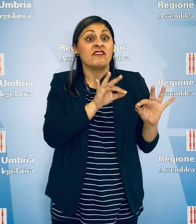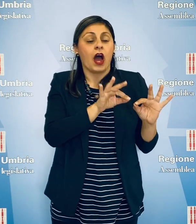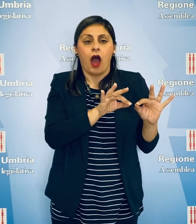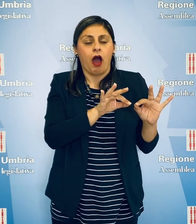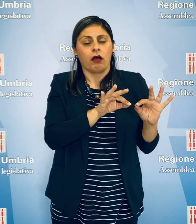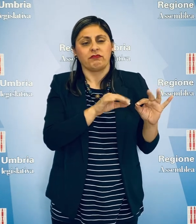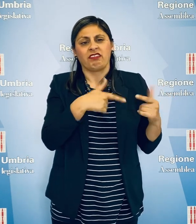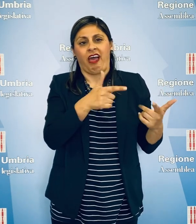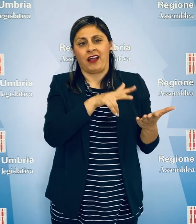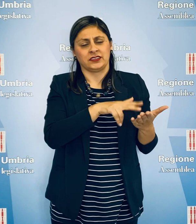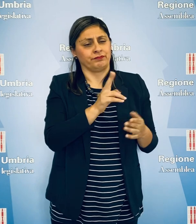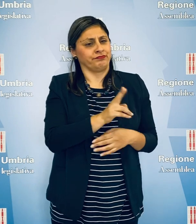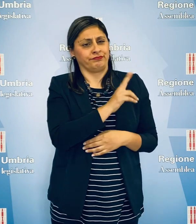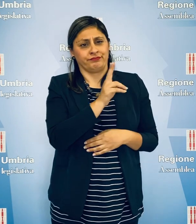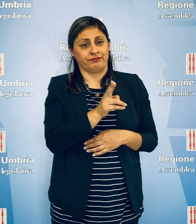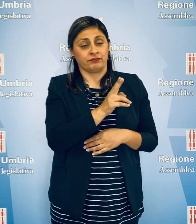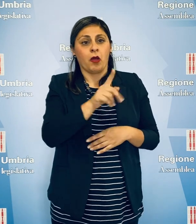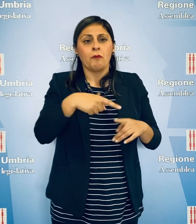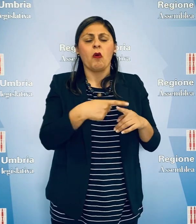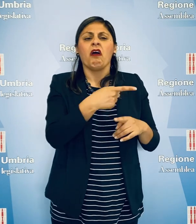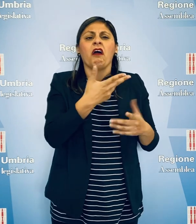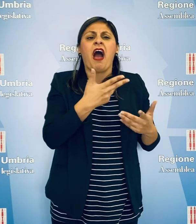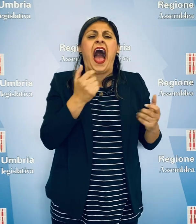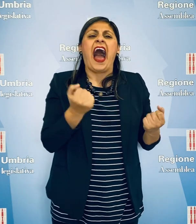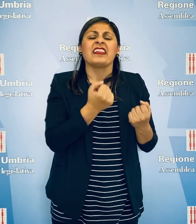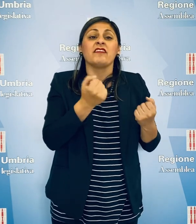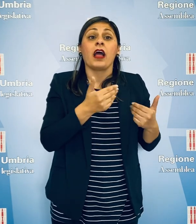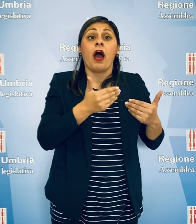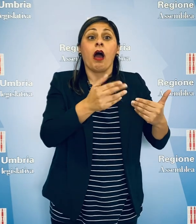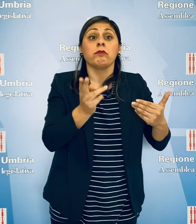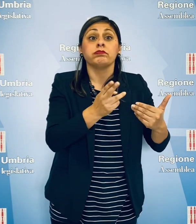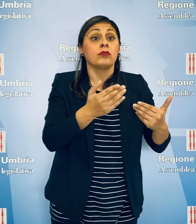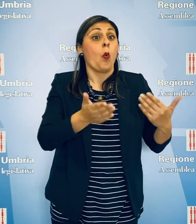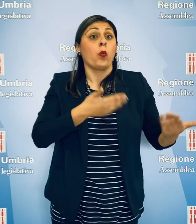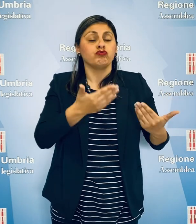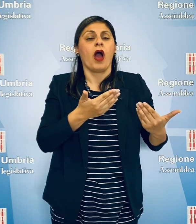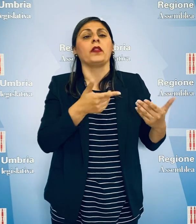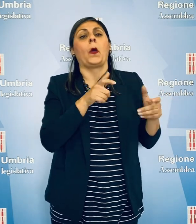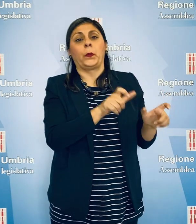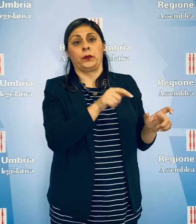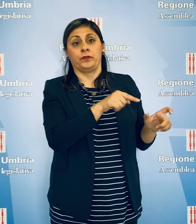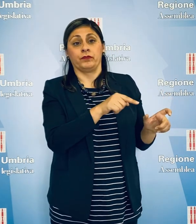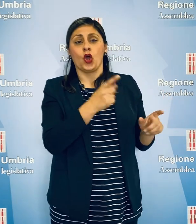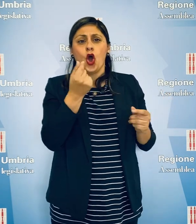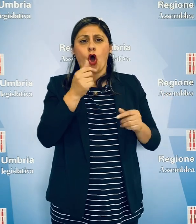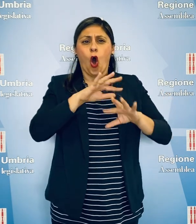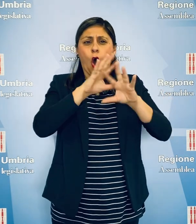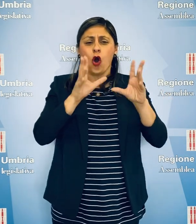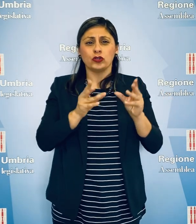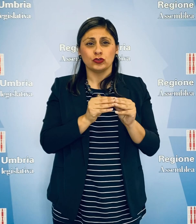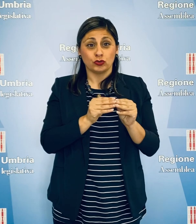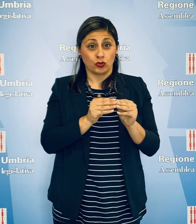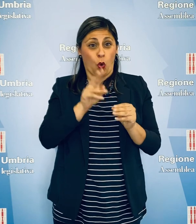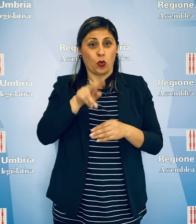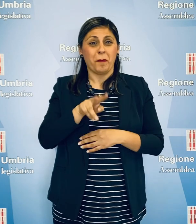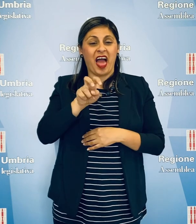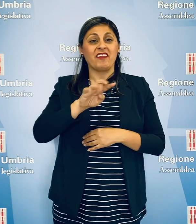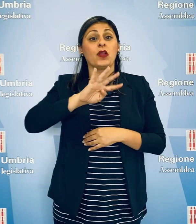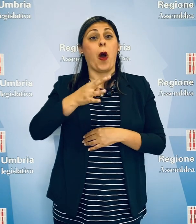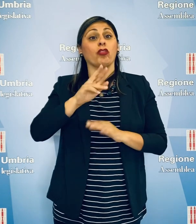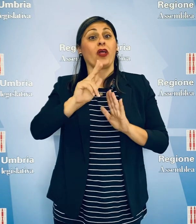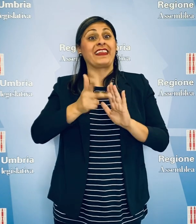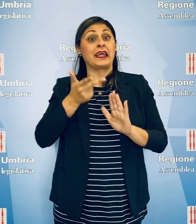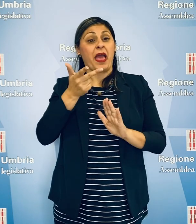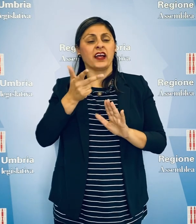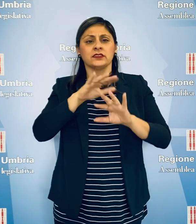posti letto intensivisti e hanno svolto le attività non procrastinabili. Il costo complessivo sostenuto fino al quarto